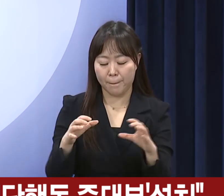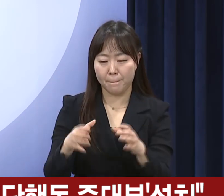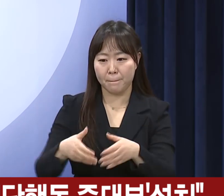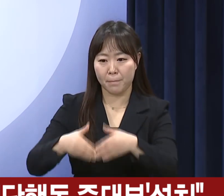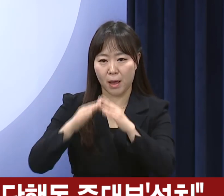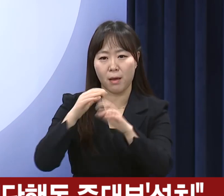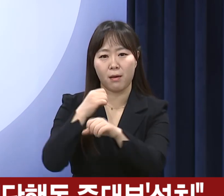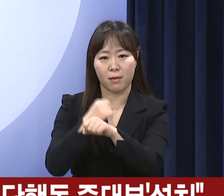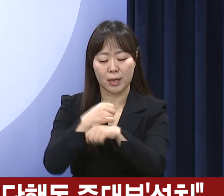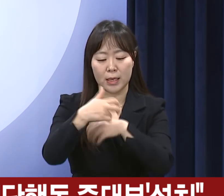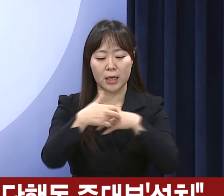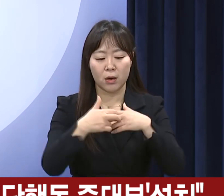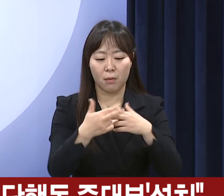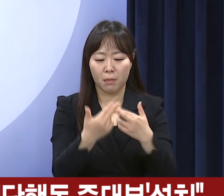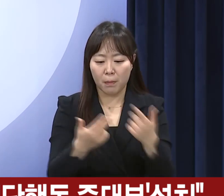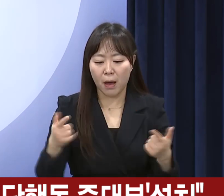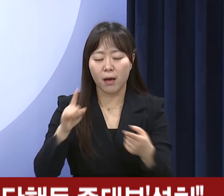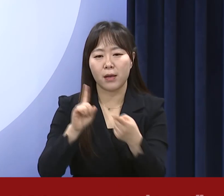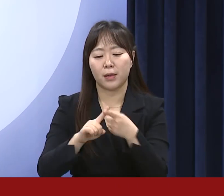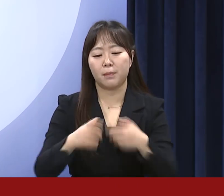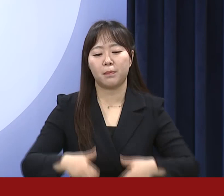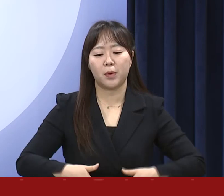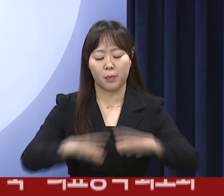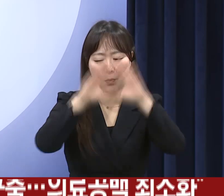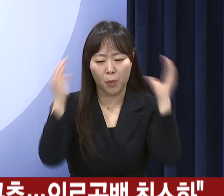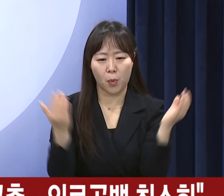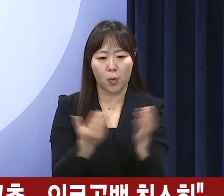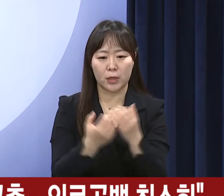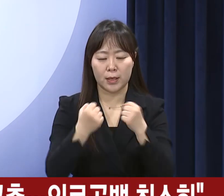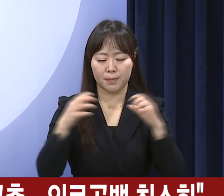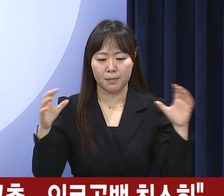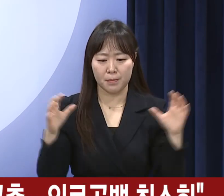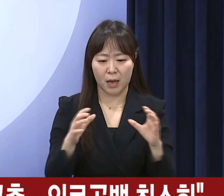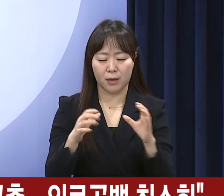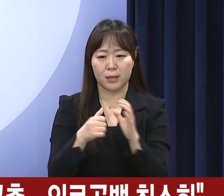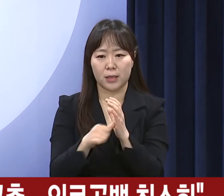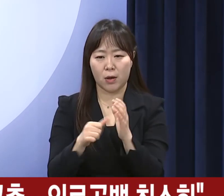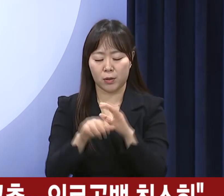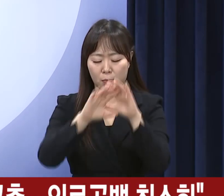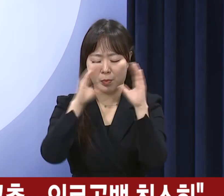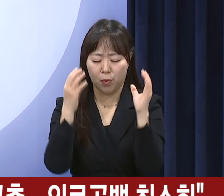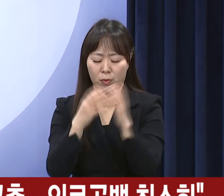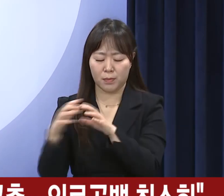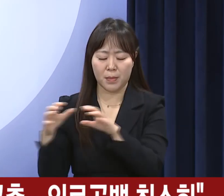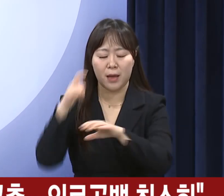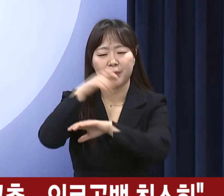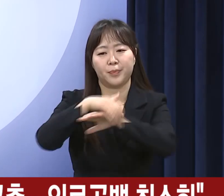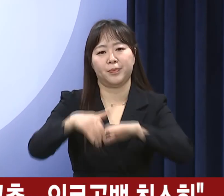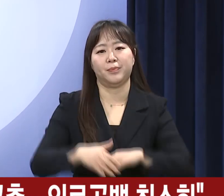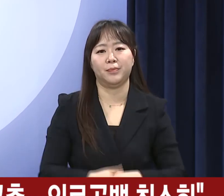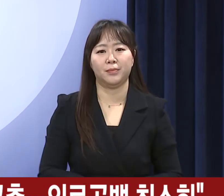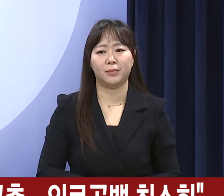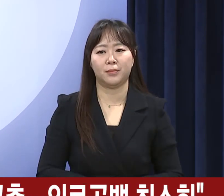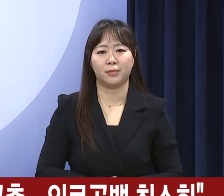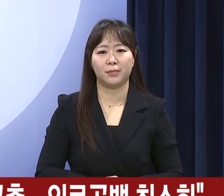통해 의료공백 최소화에 필요한 모든 역량과 자원을 총동원할 계획입니다.